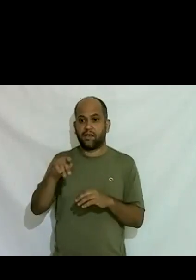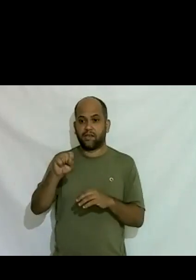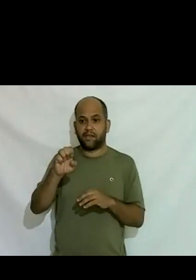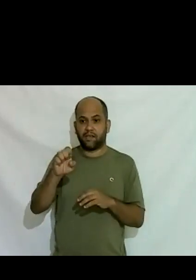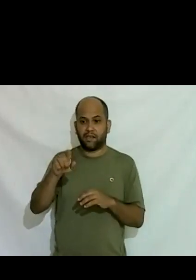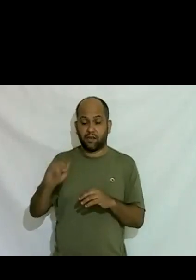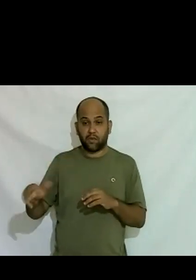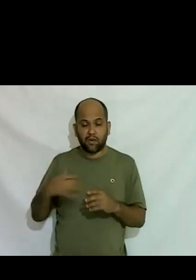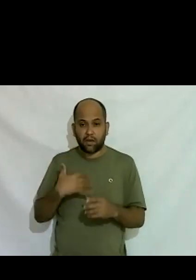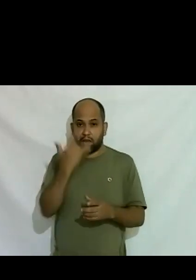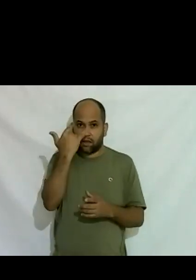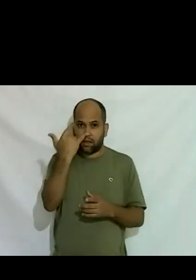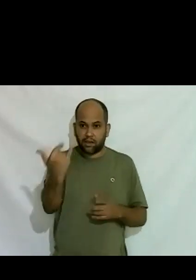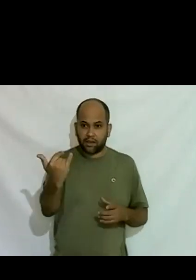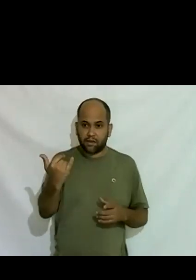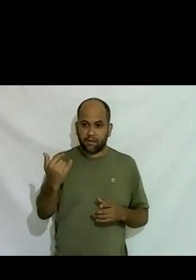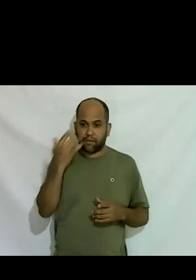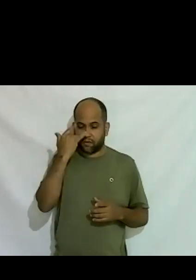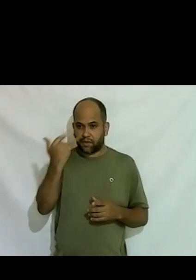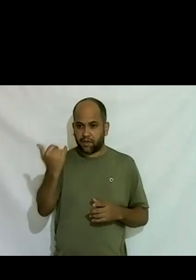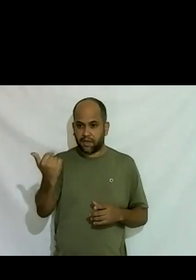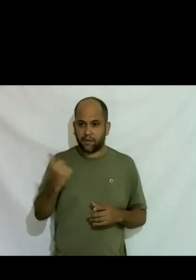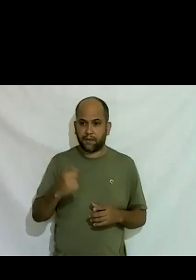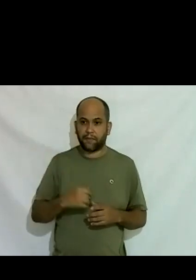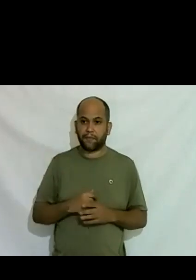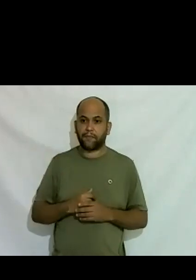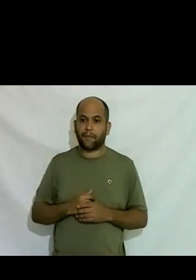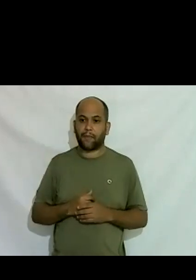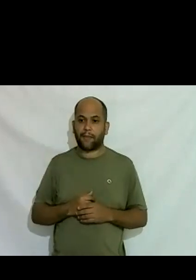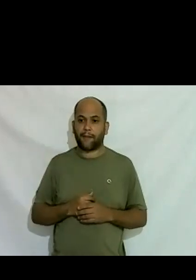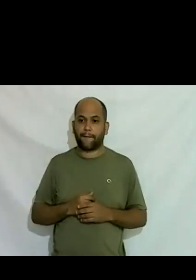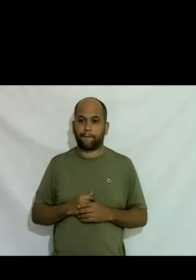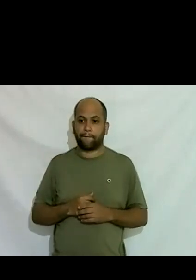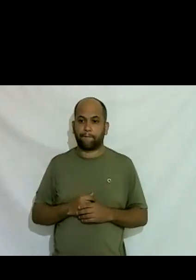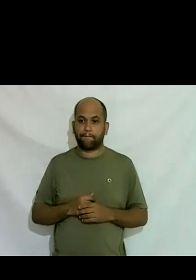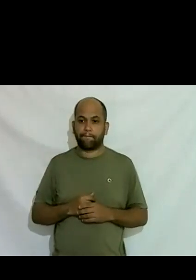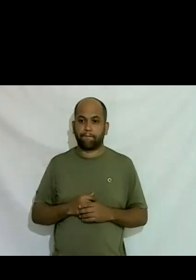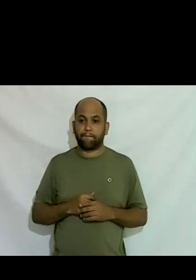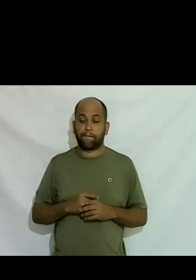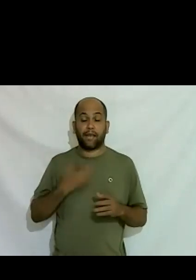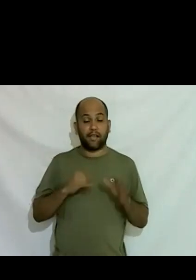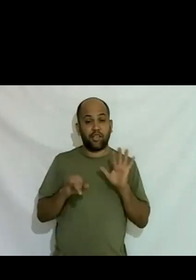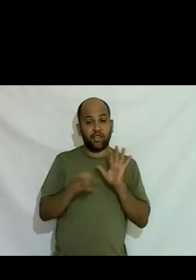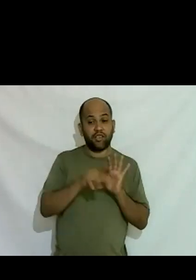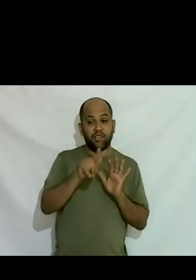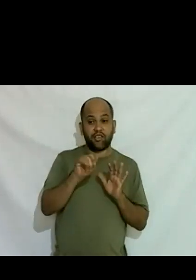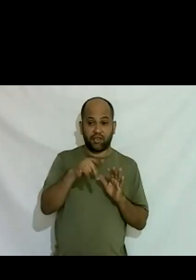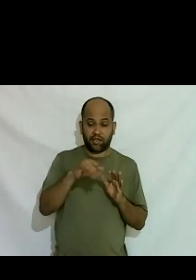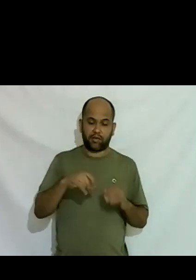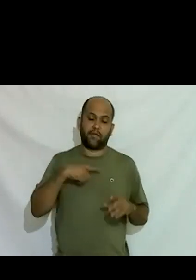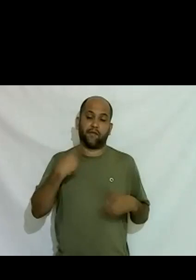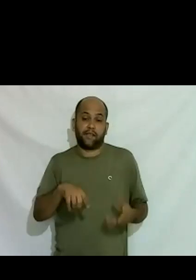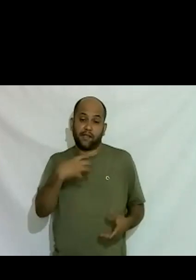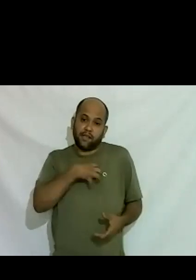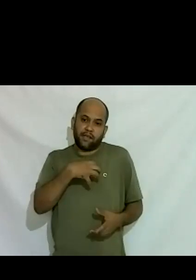desejo orientação no sentido de bússola né pra onde aponta e identidade de gênero como você se sente